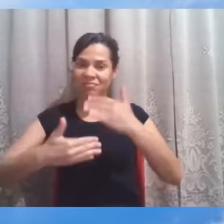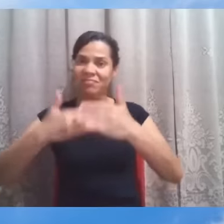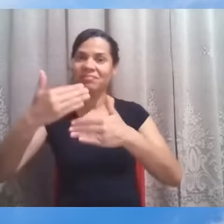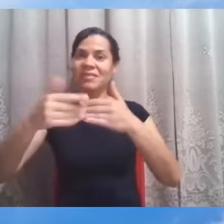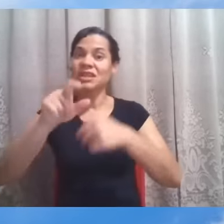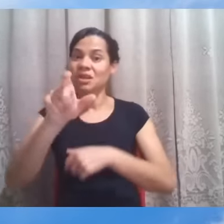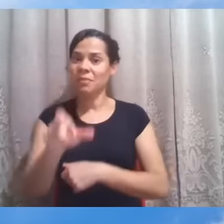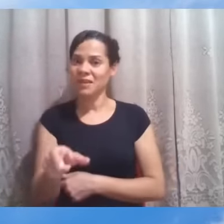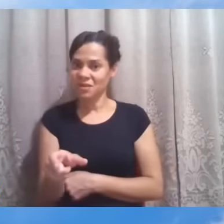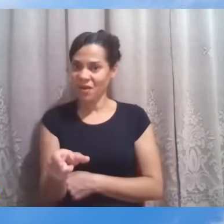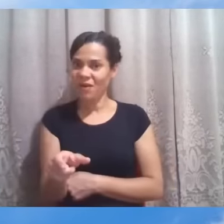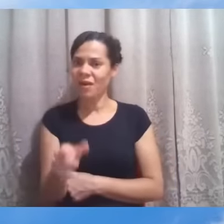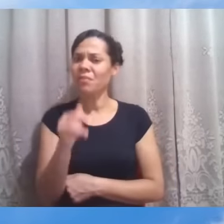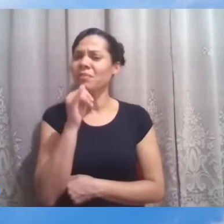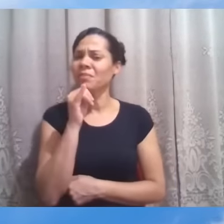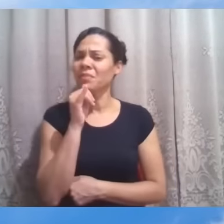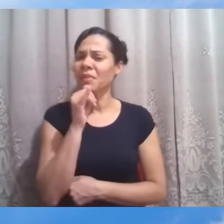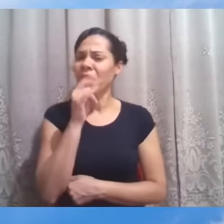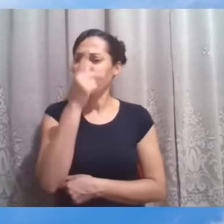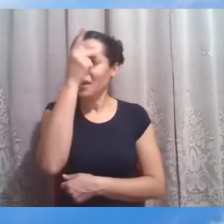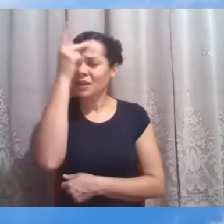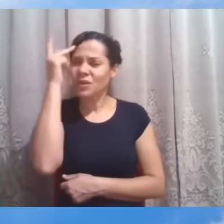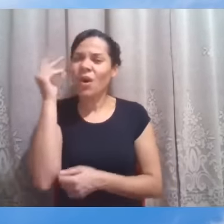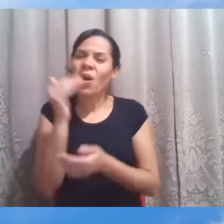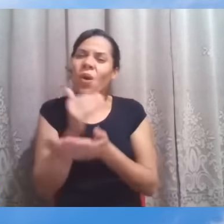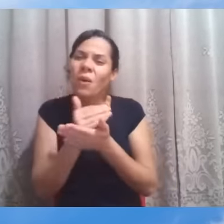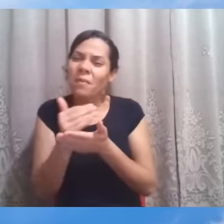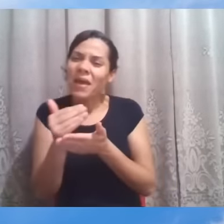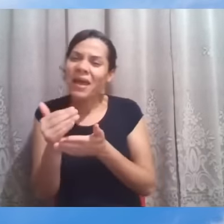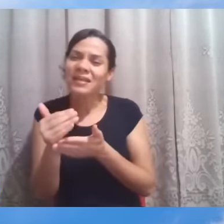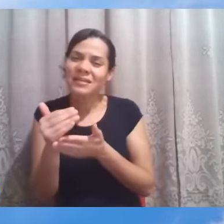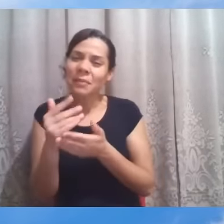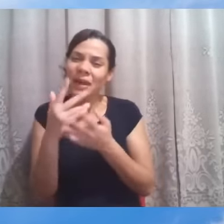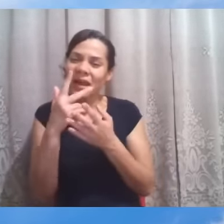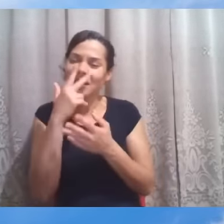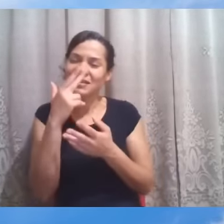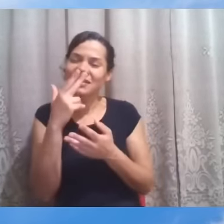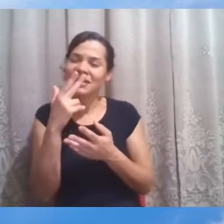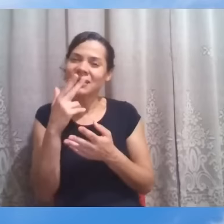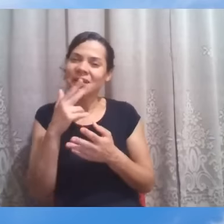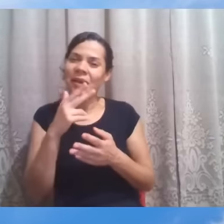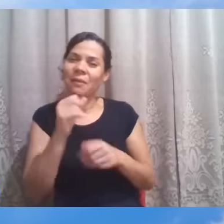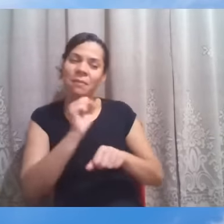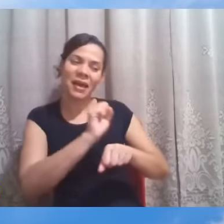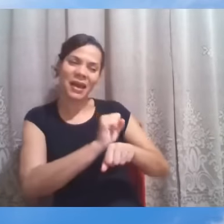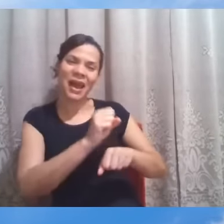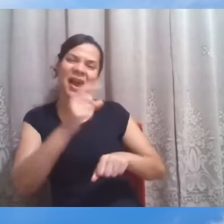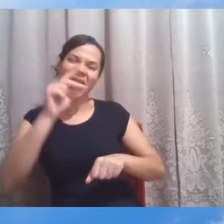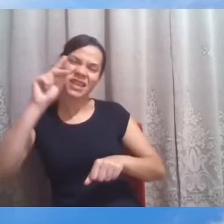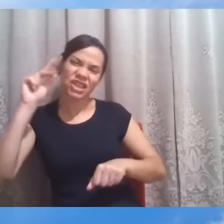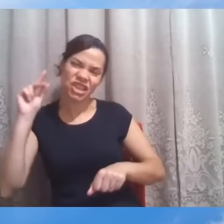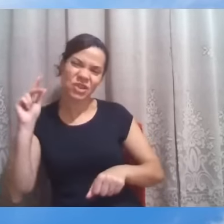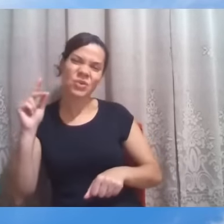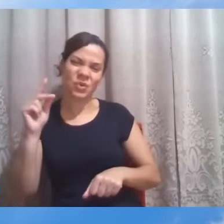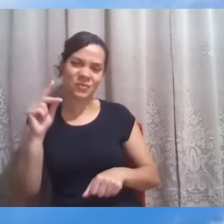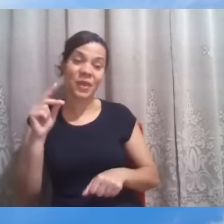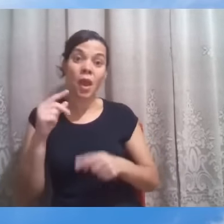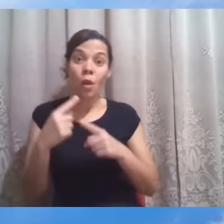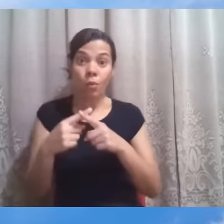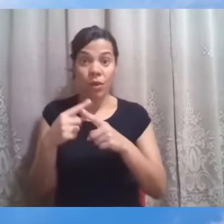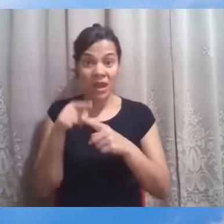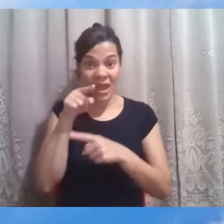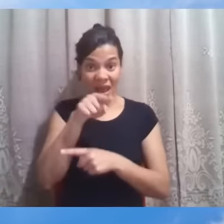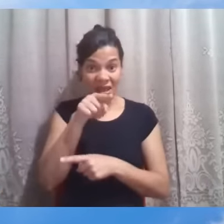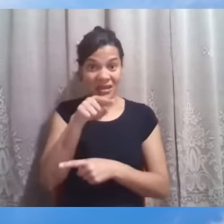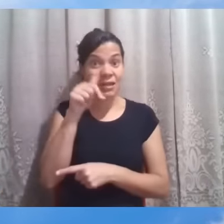Quando alguém começa a deixar o antigo paganismo, porque, vejamos só, essa mulher era oriunda de uma região